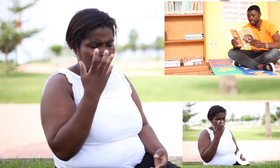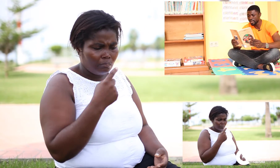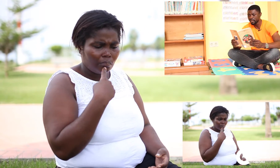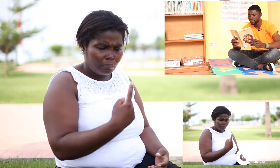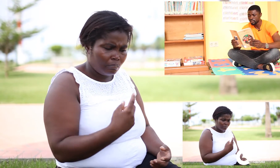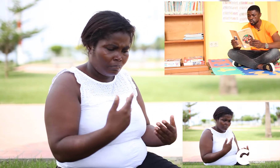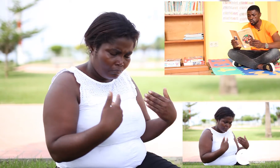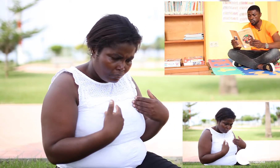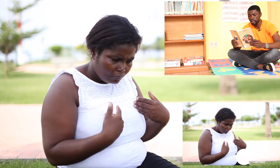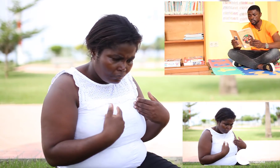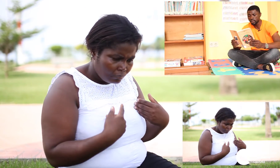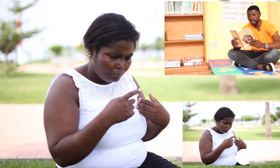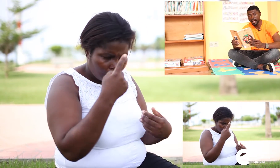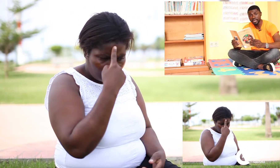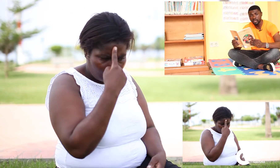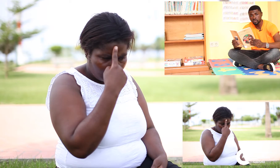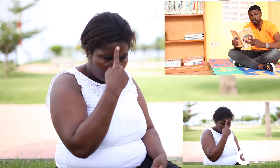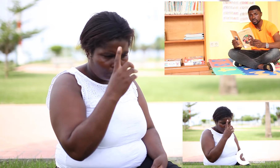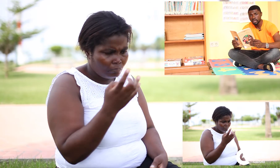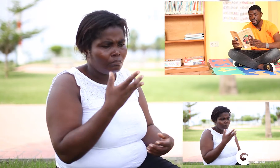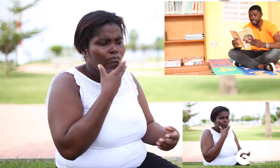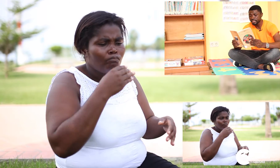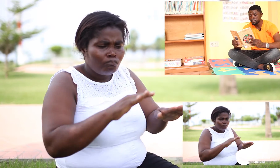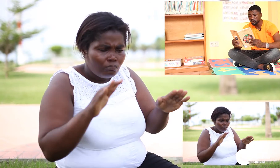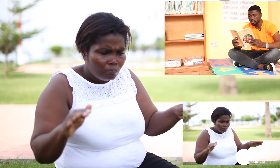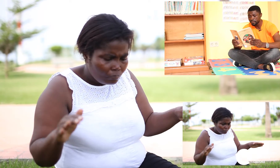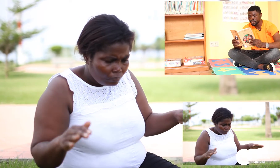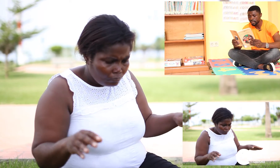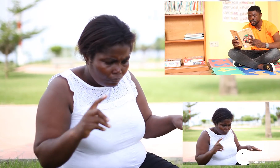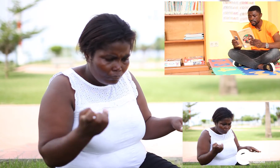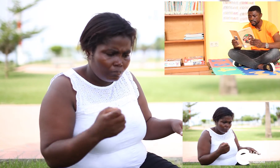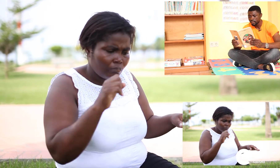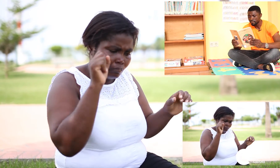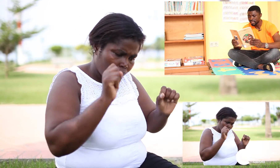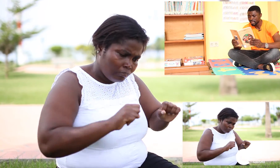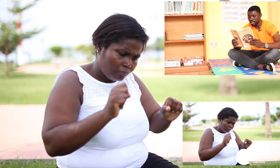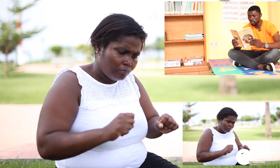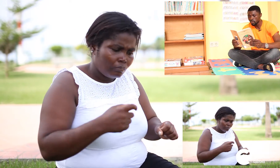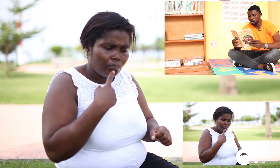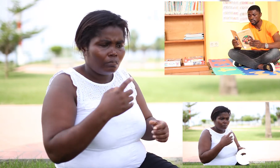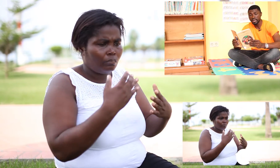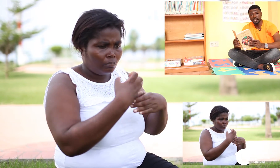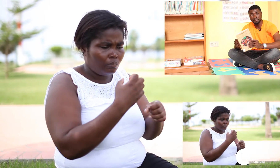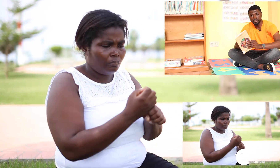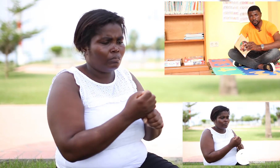día supo que donde hay niños es imposible mantenerlo limpio.